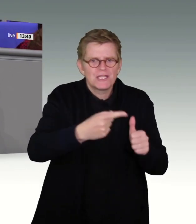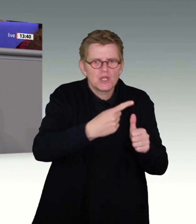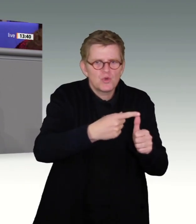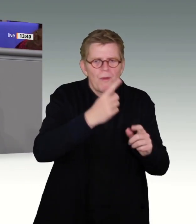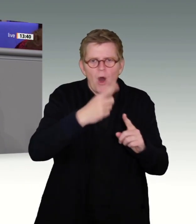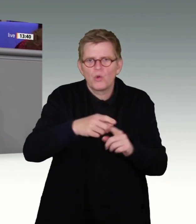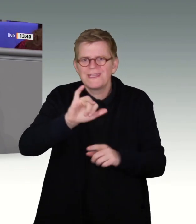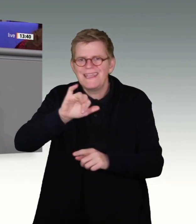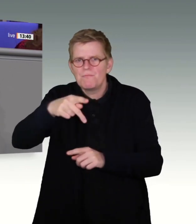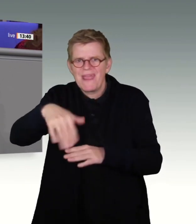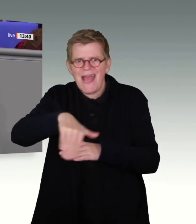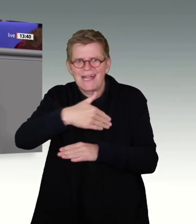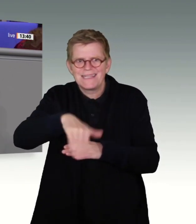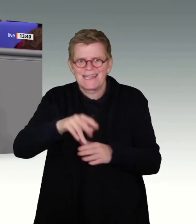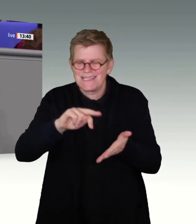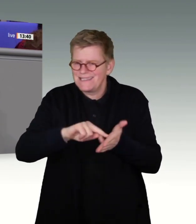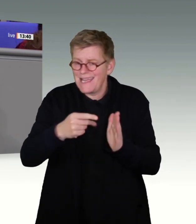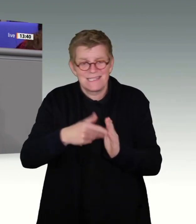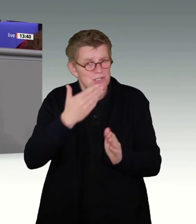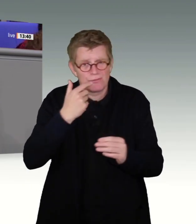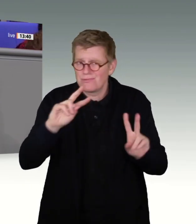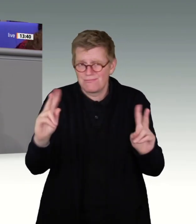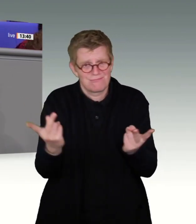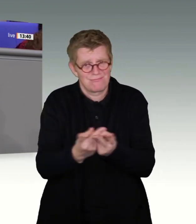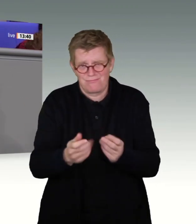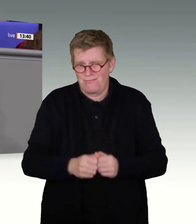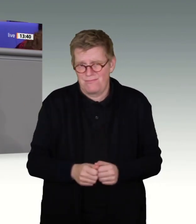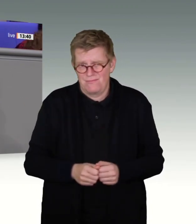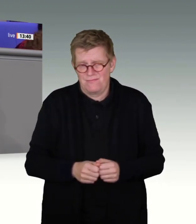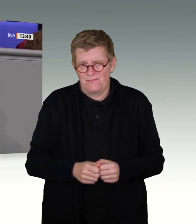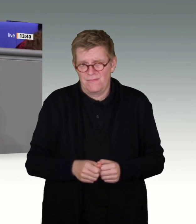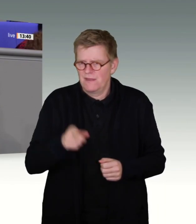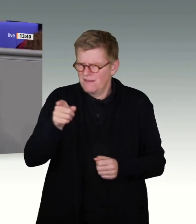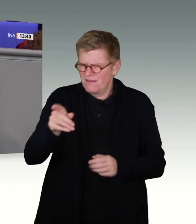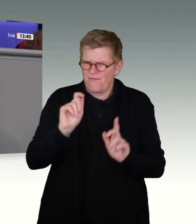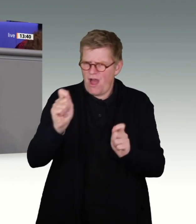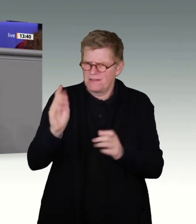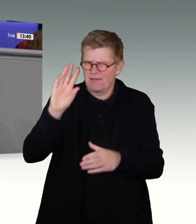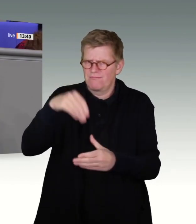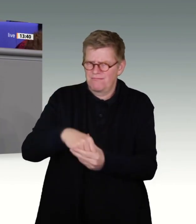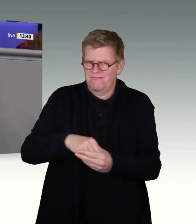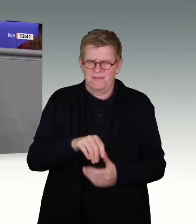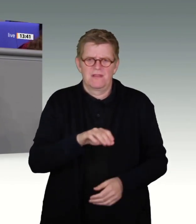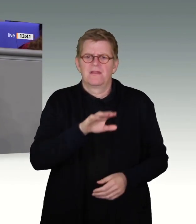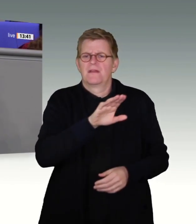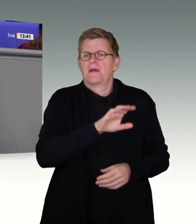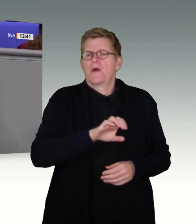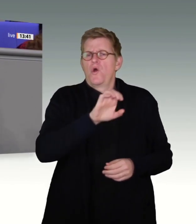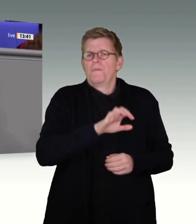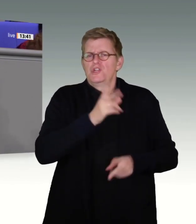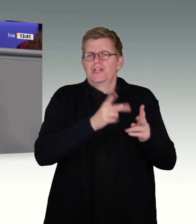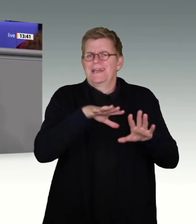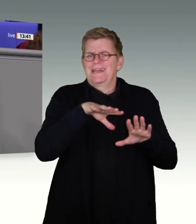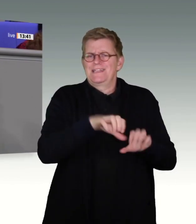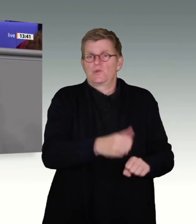technisch nicht das Gleiche. Sie schreiben hier etwas rein, zu dem der EuGH kein Wort verliert. Sie schaffen neue Rechtsrisiken, liebe Kolleginnen und